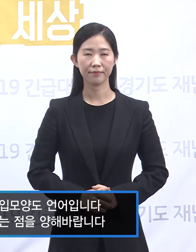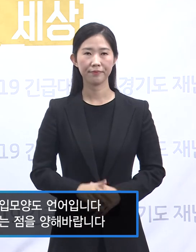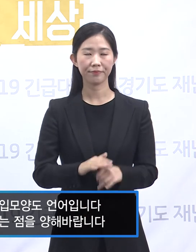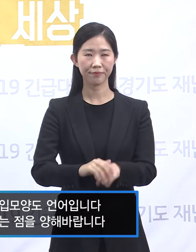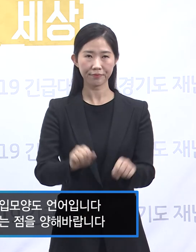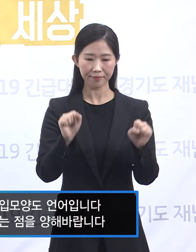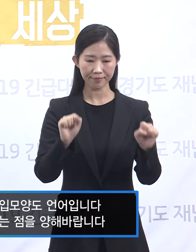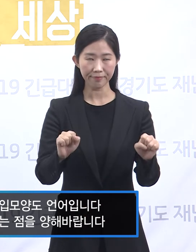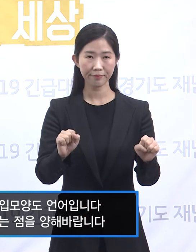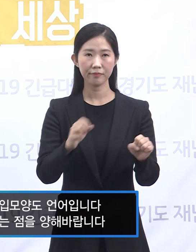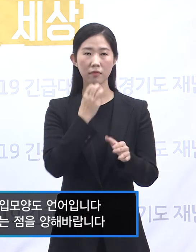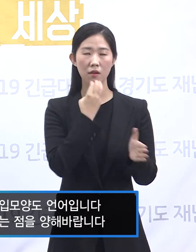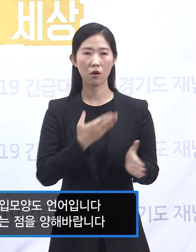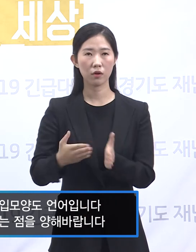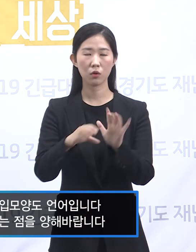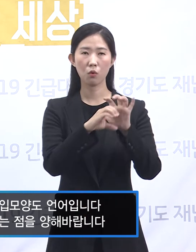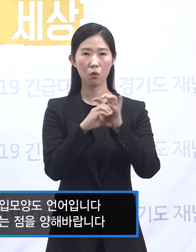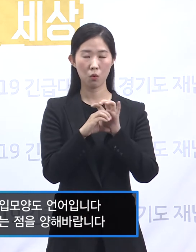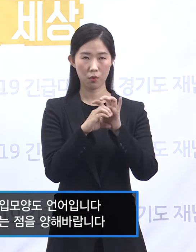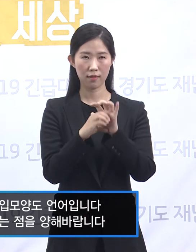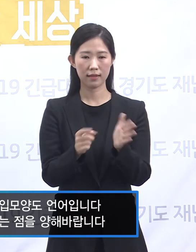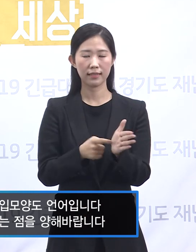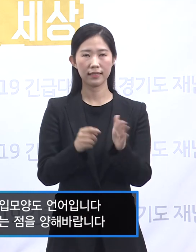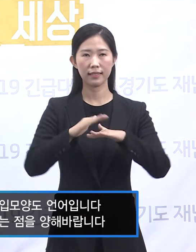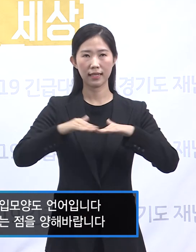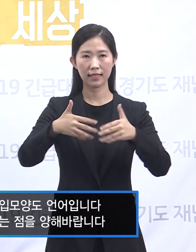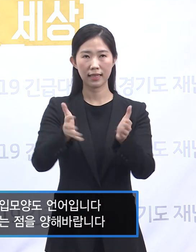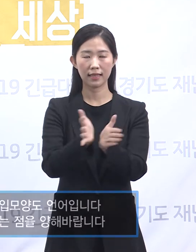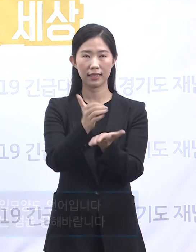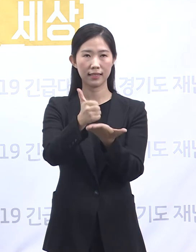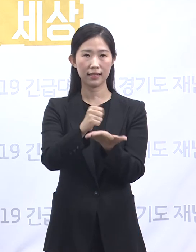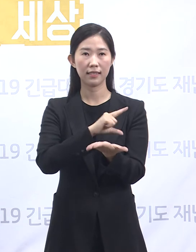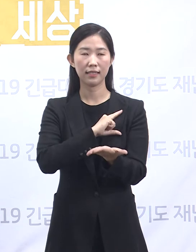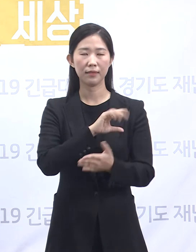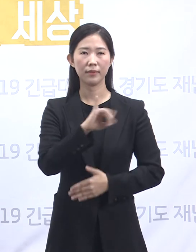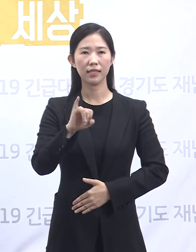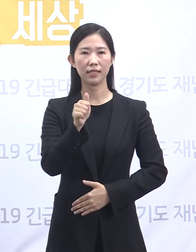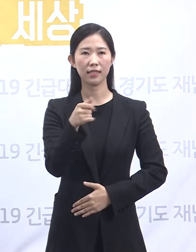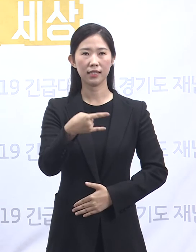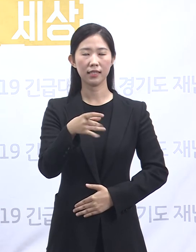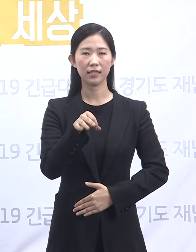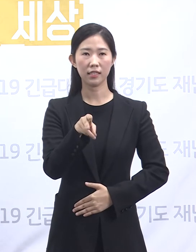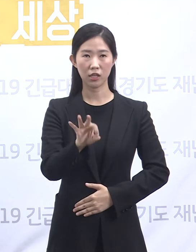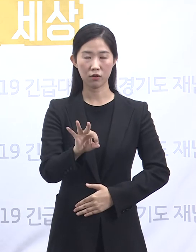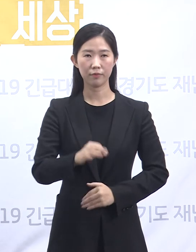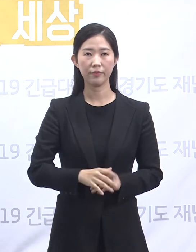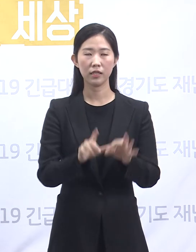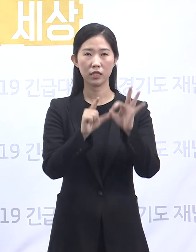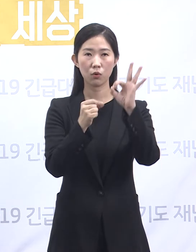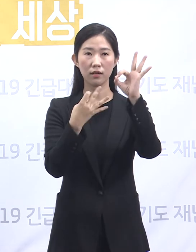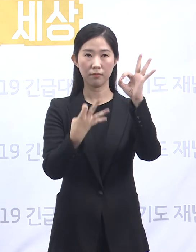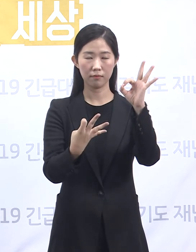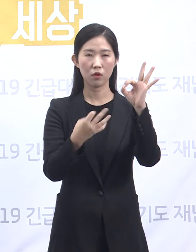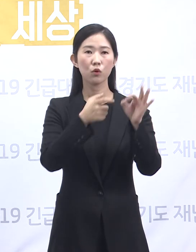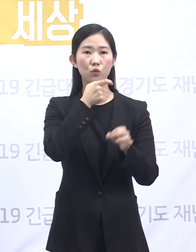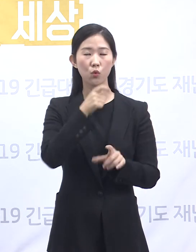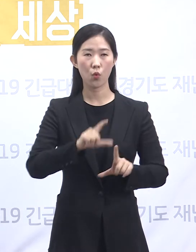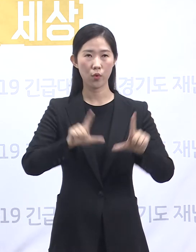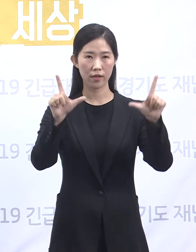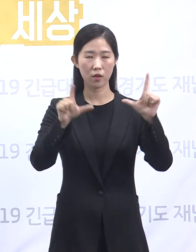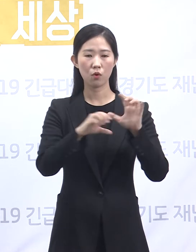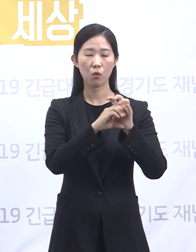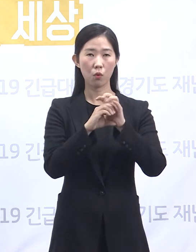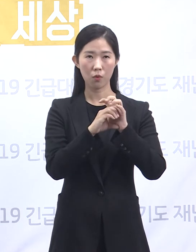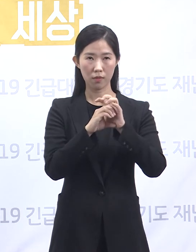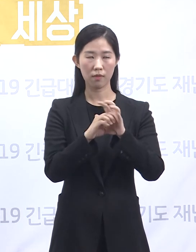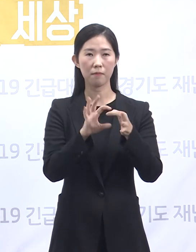안녕하십니까. 경기도 코로나19 긴급대책단 이혜영입니다. 10월 14일 수요일 경기도 코로나19 대응 관련